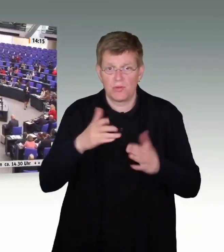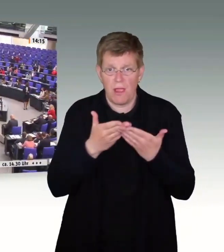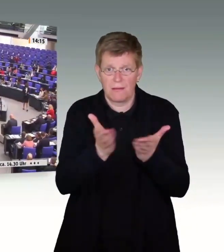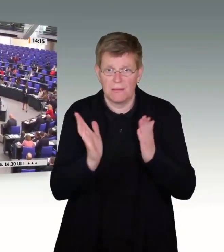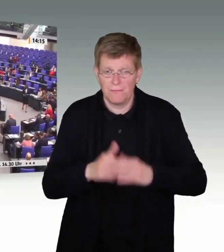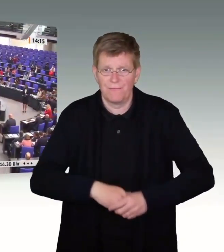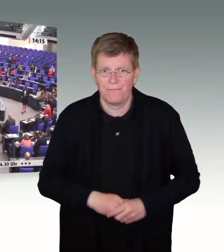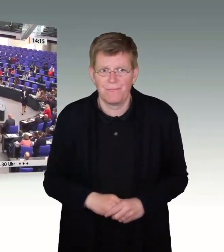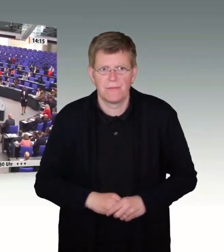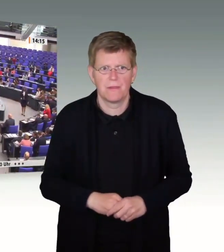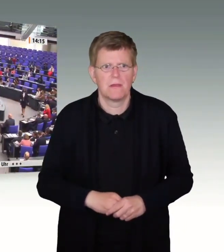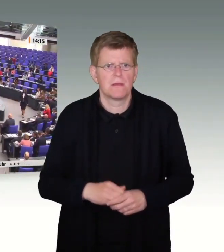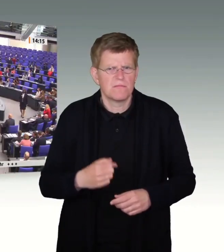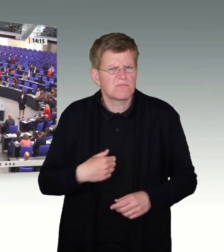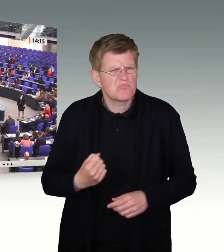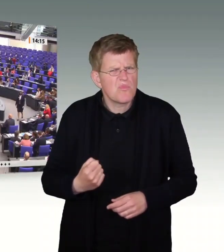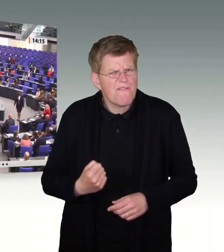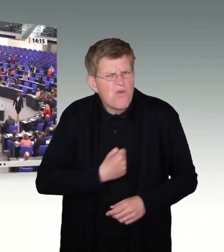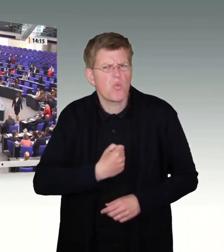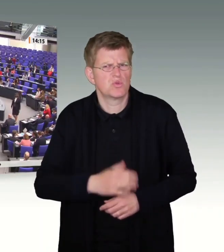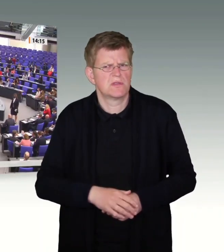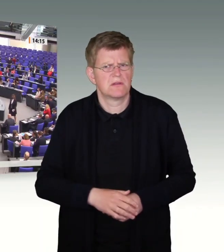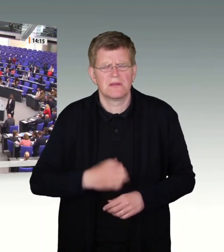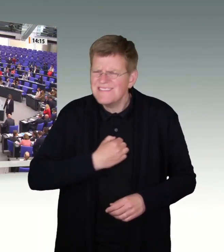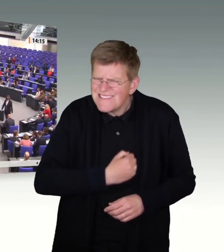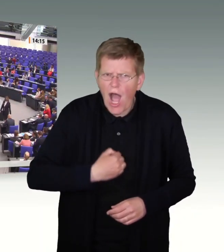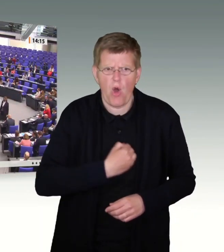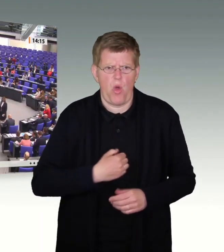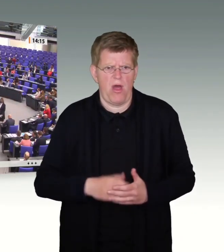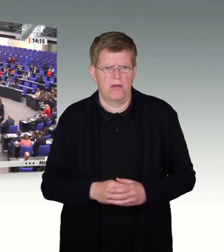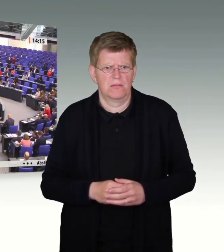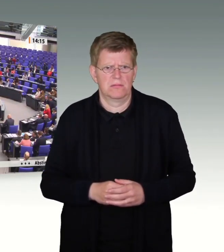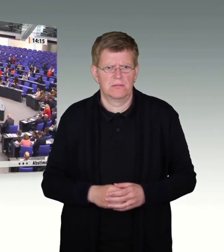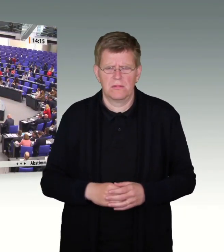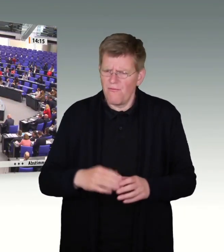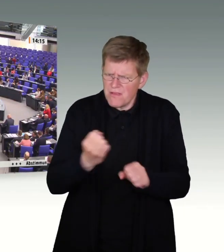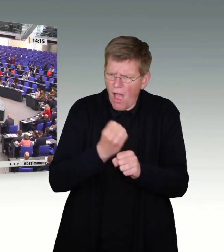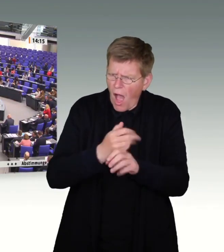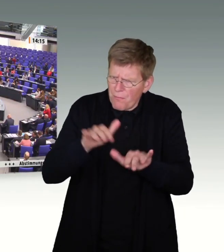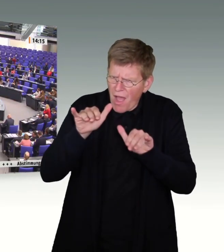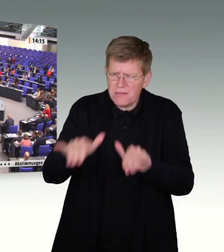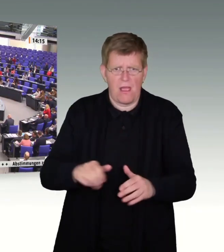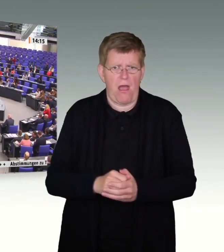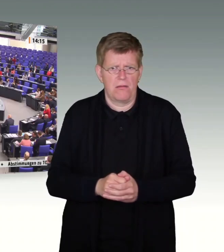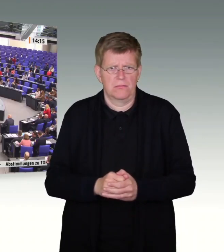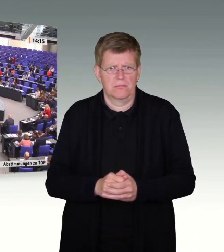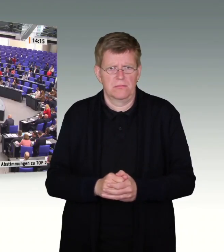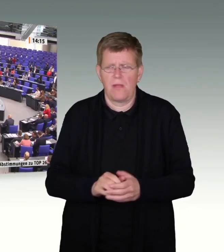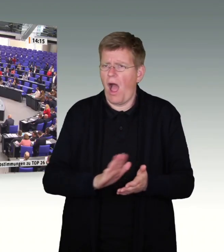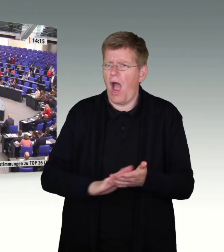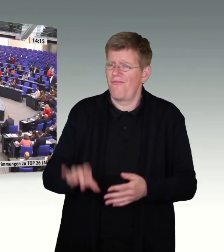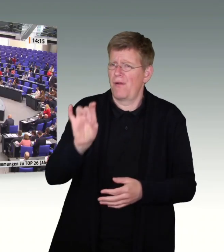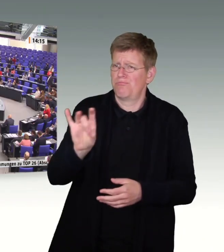wirklich Wut gespürt und auch Trauer. Aber diese Menschen, die Arbeit haben, hier Fuß gefasst haben und uns nicht zur Last fallen, die wieder wegschicken,